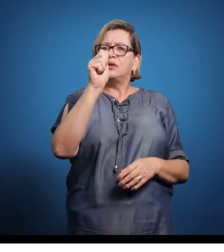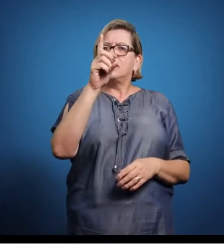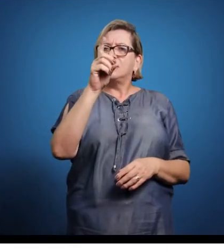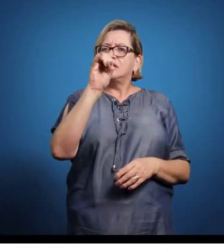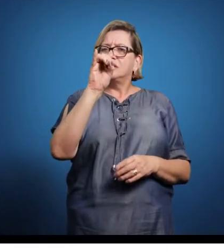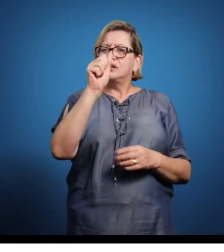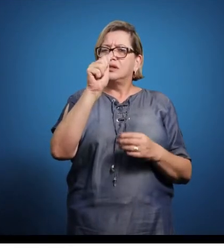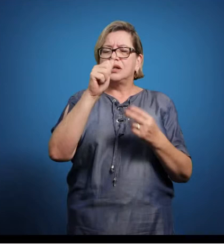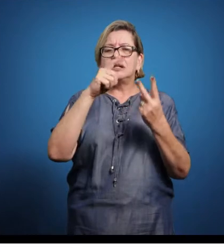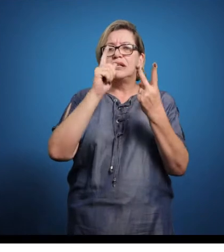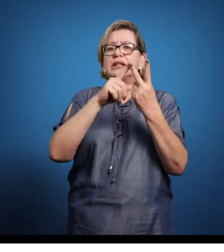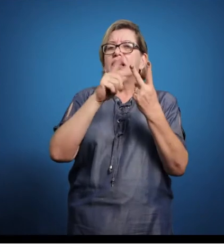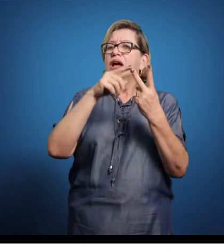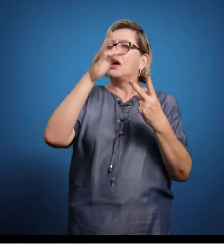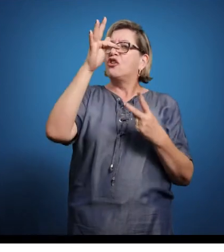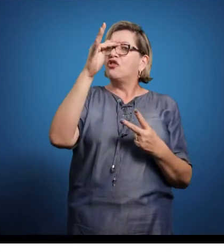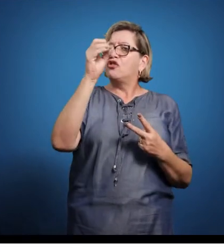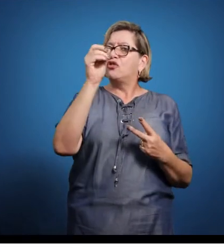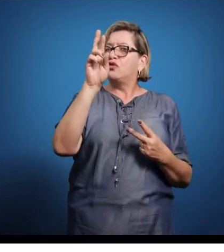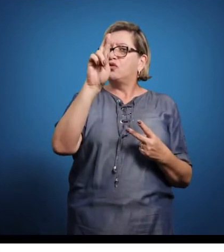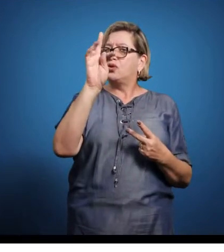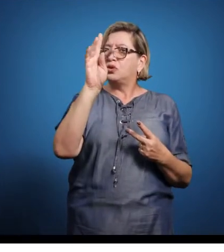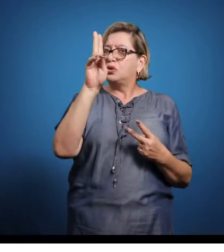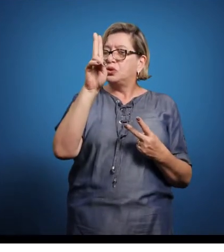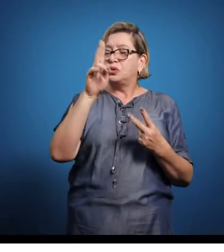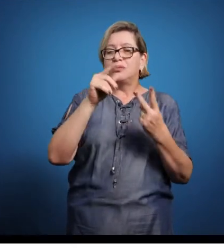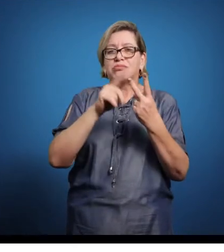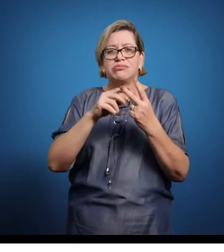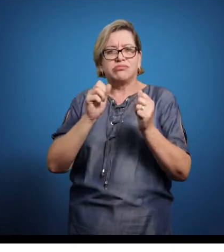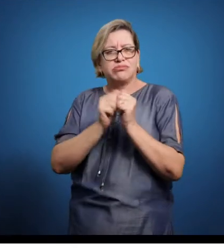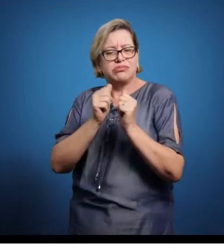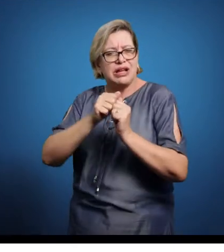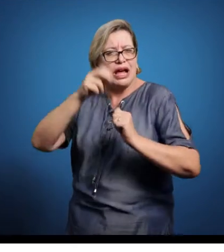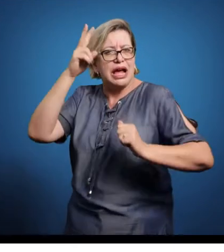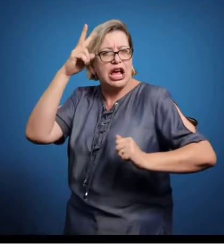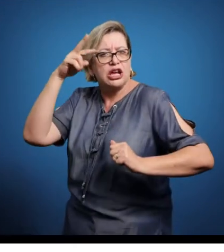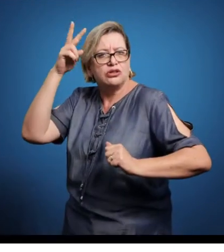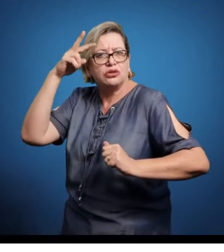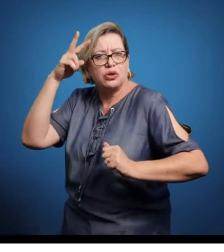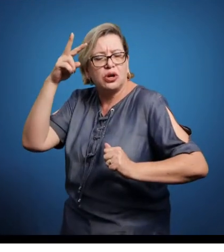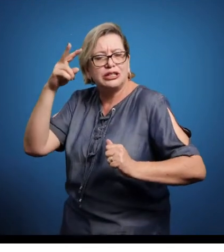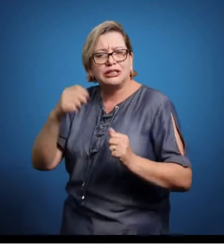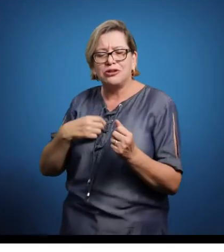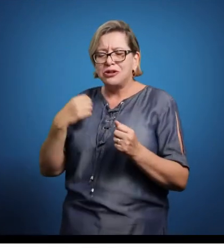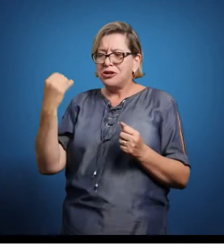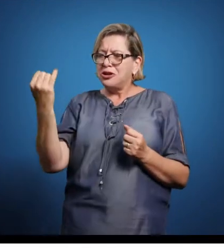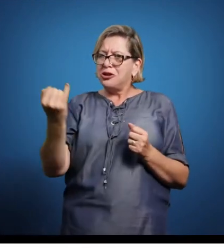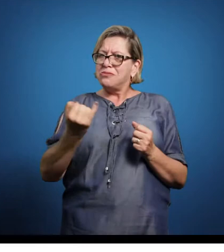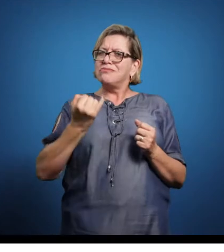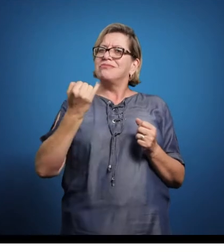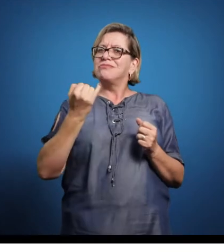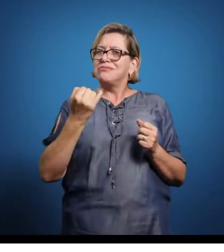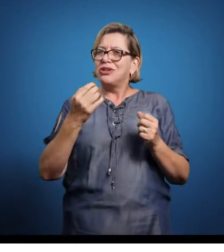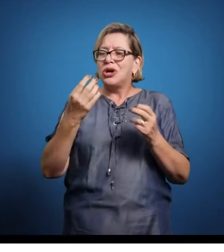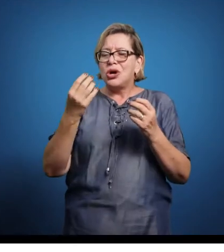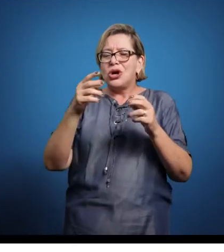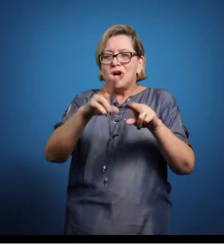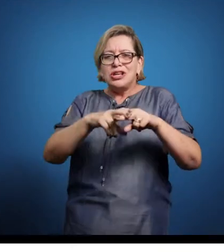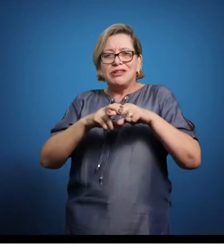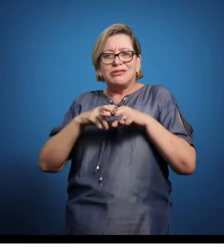história. E aí a importância de casar as duas coisas. Ter um dirigente ou um príncipe em condições